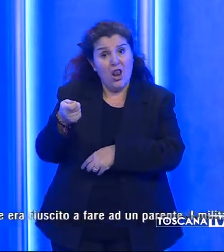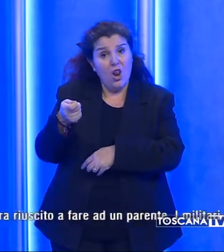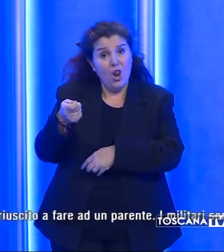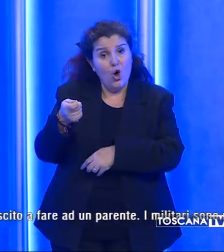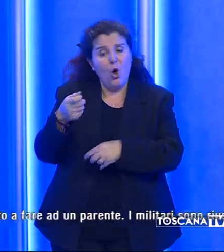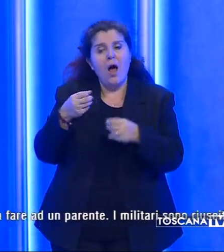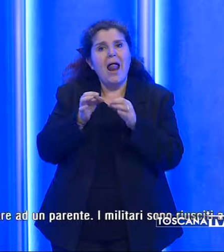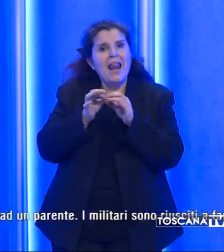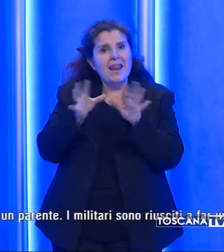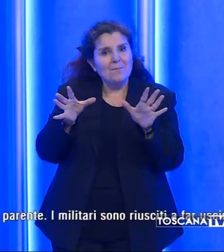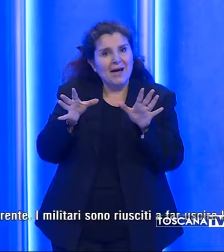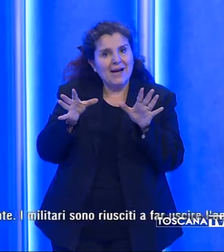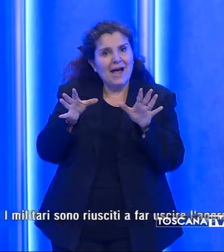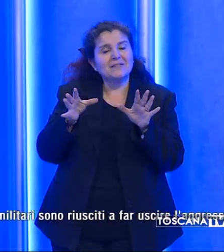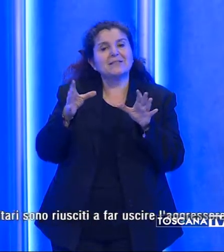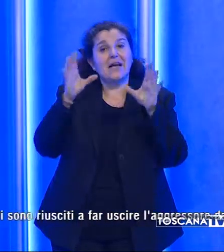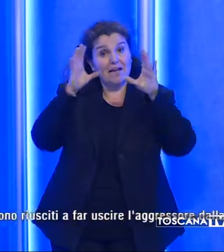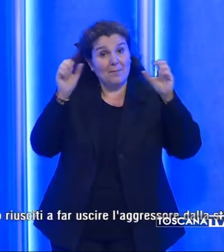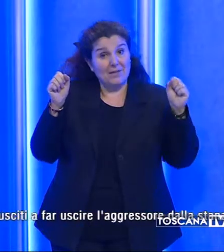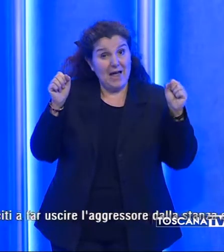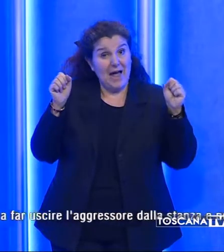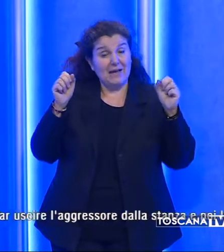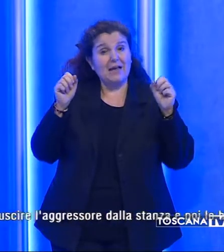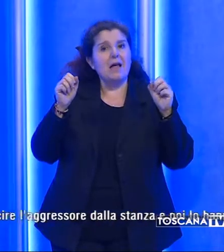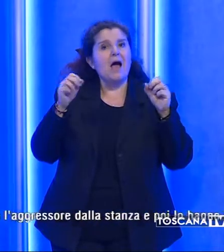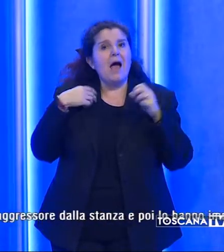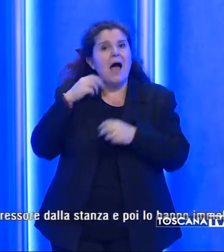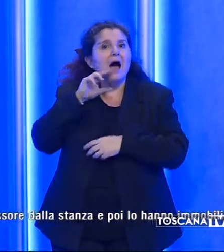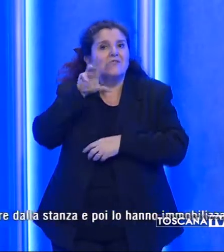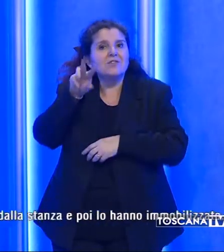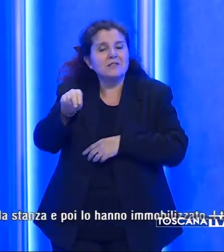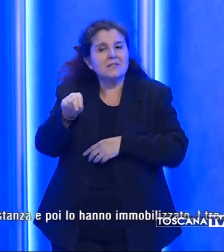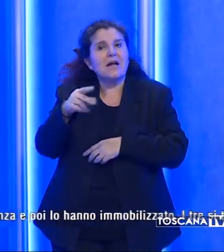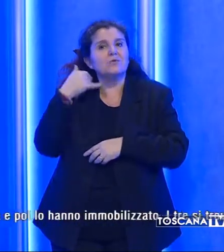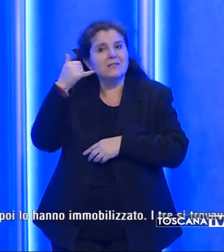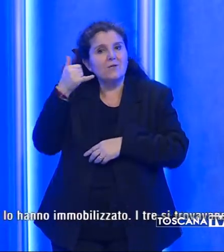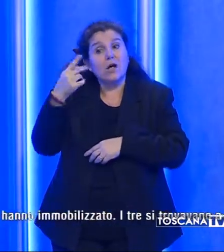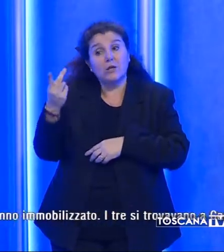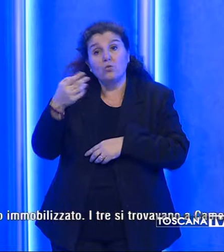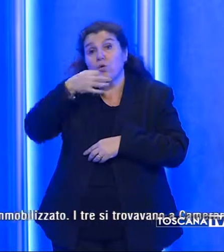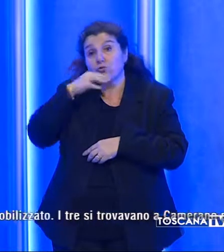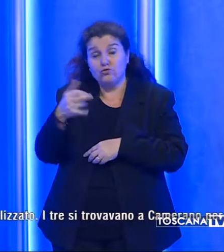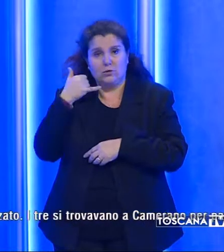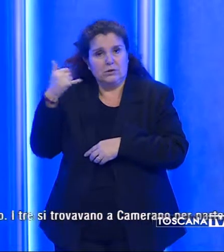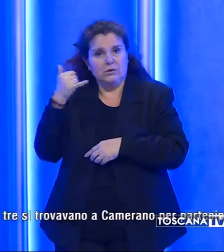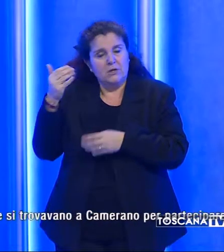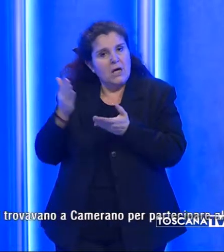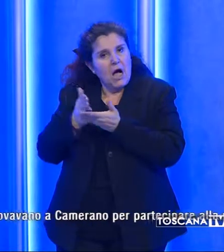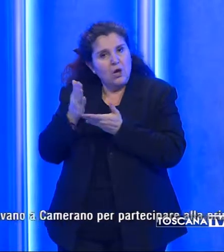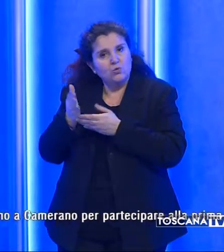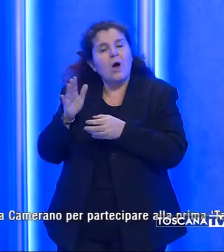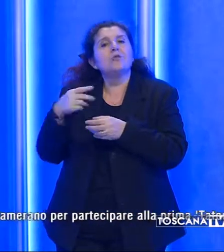Sono stati liberati dai carabinieri e allertati da una telefonata che uno dei due era riuscito a fare ad un